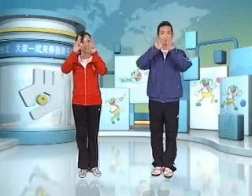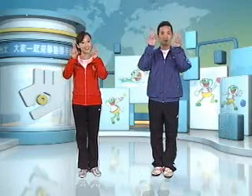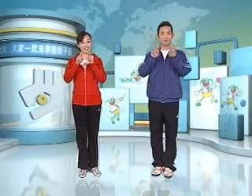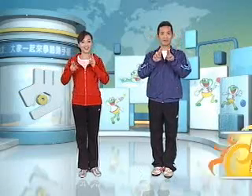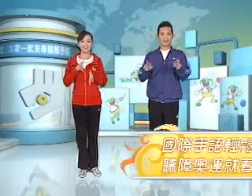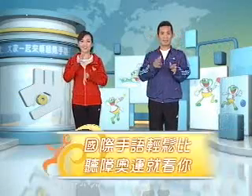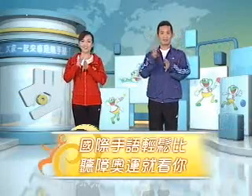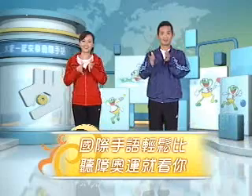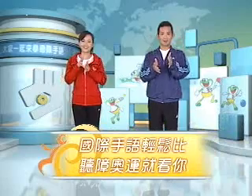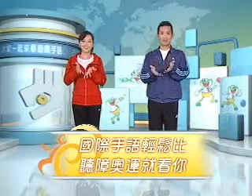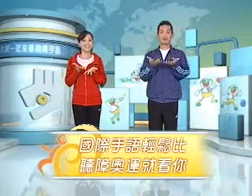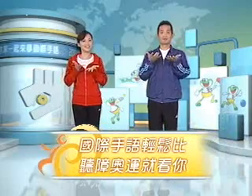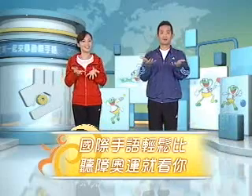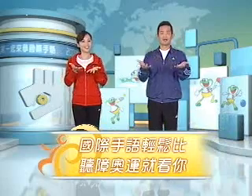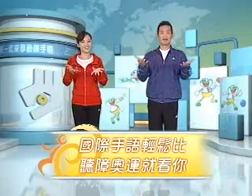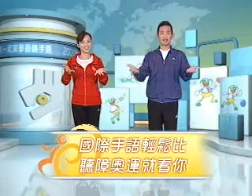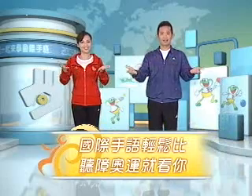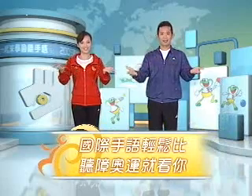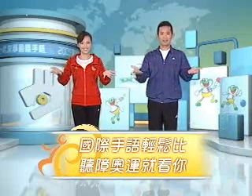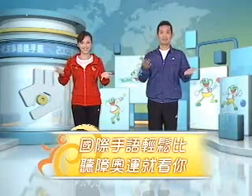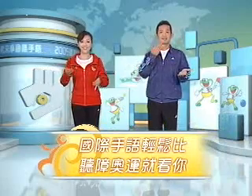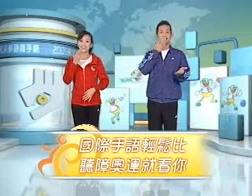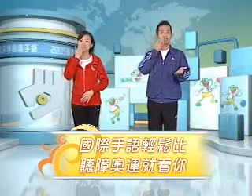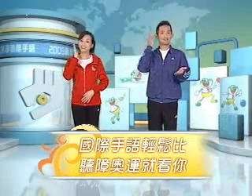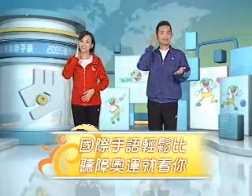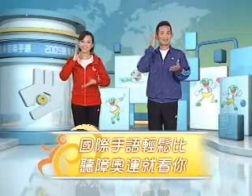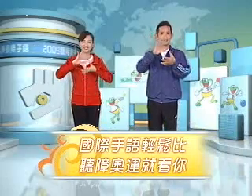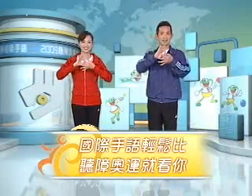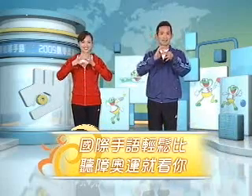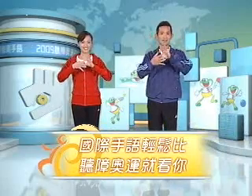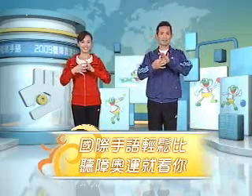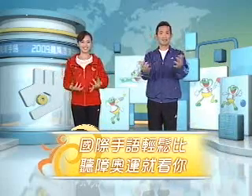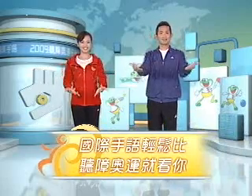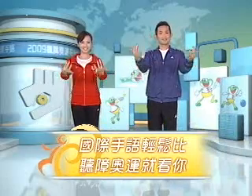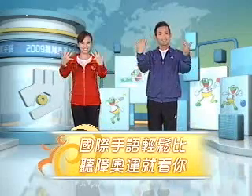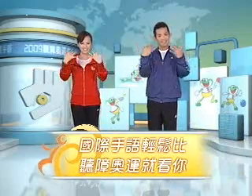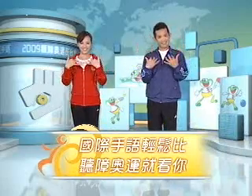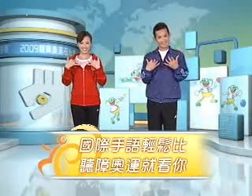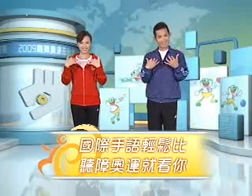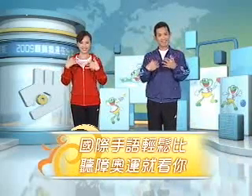国际手语轻松比听家奥运旧汉迷